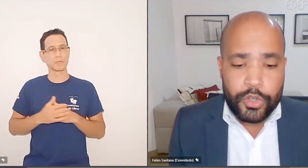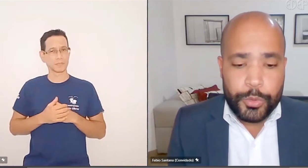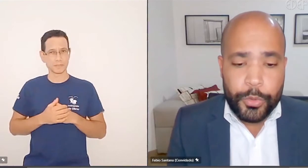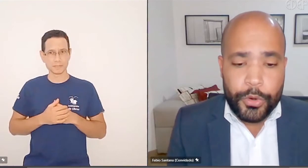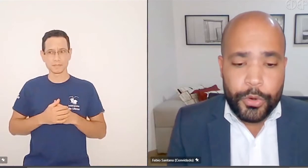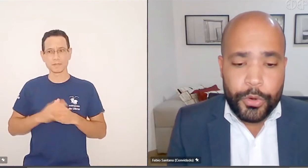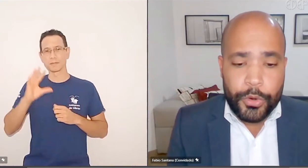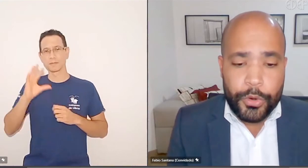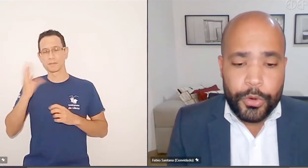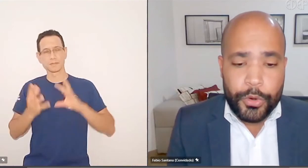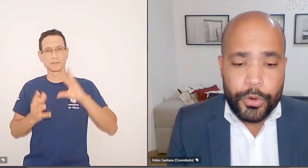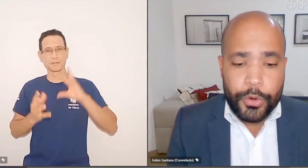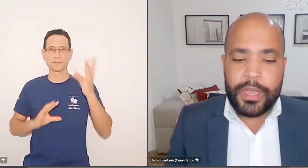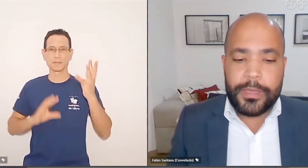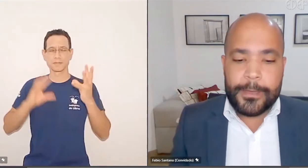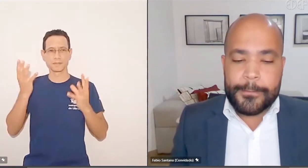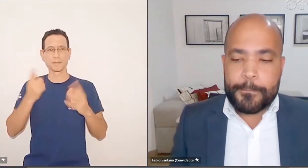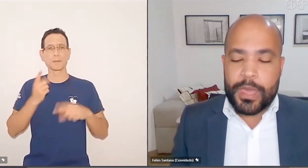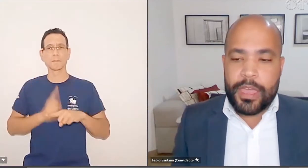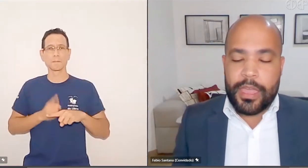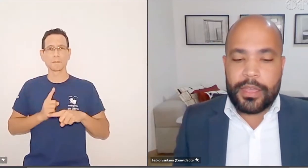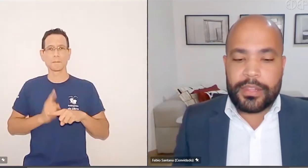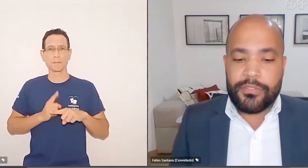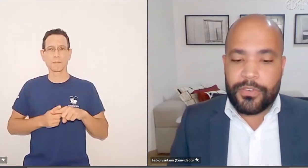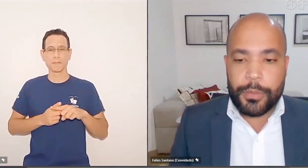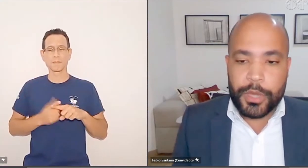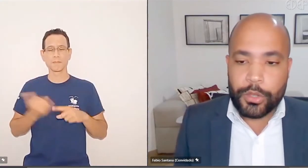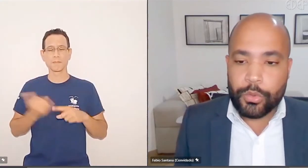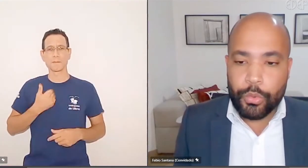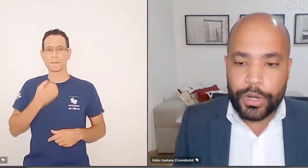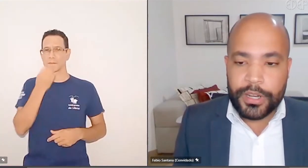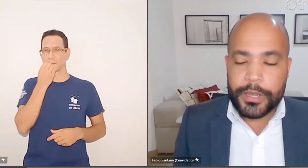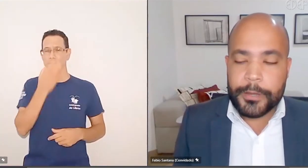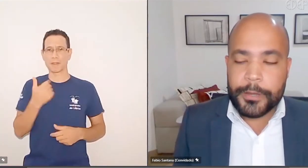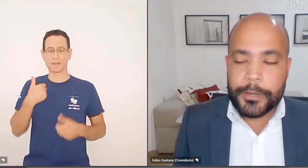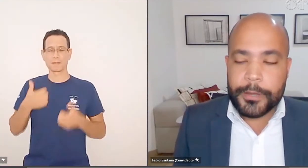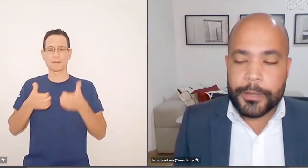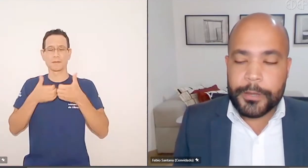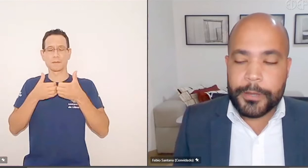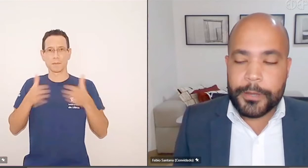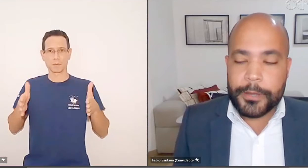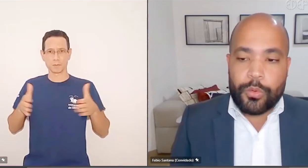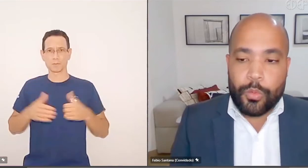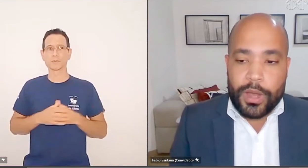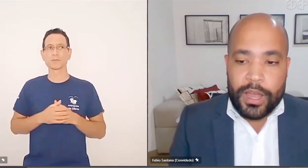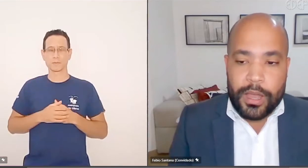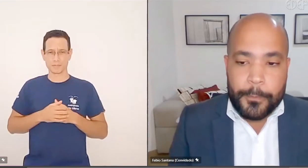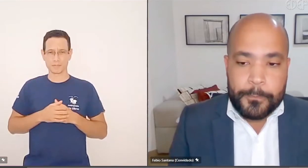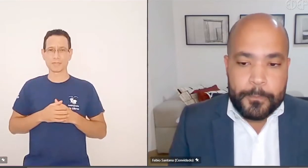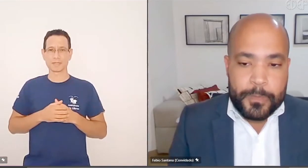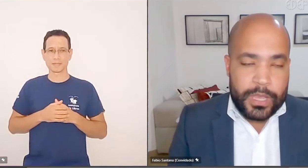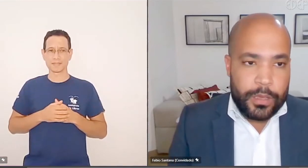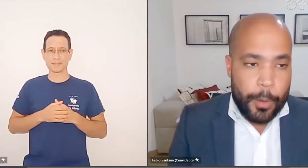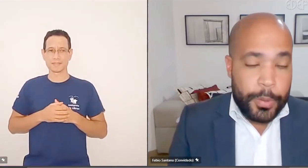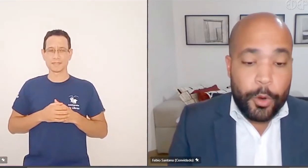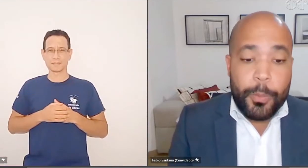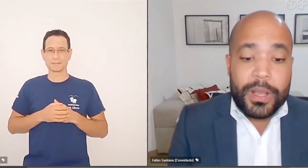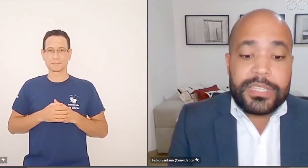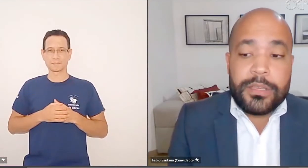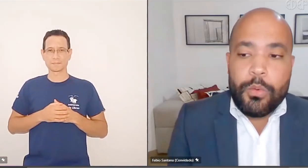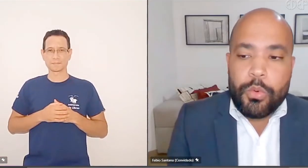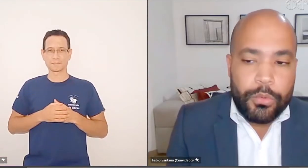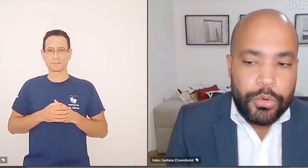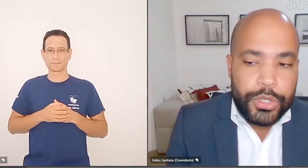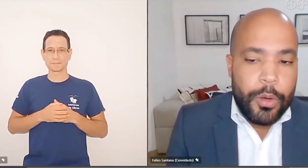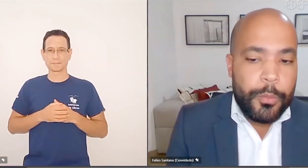certas situações, porque isso, como disse muito bem na fala de abertura, né, isso é uma... a